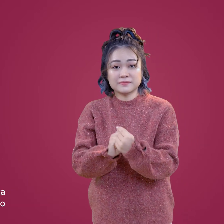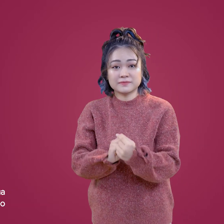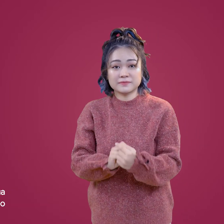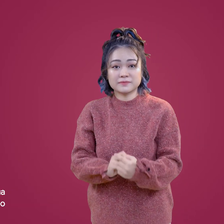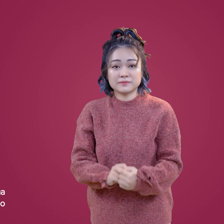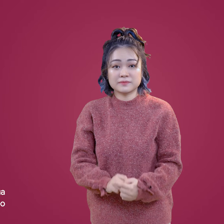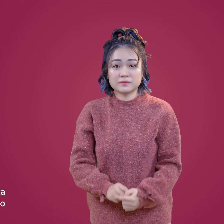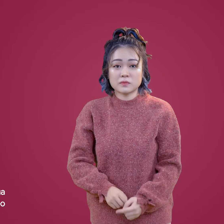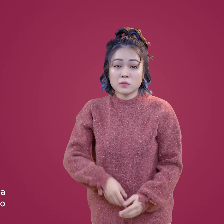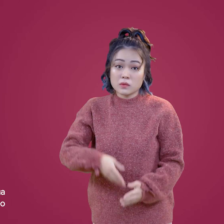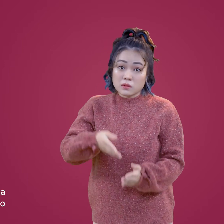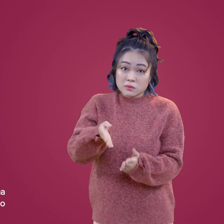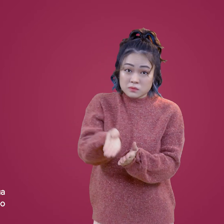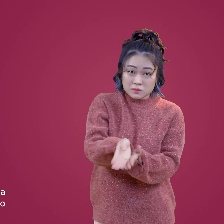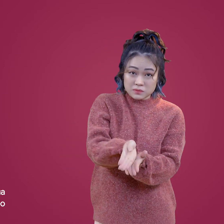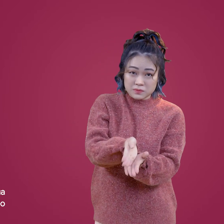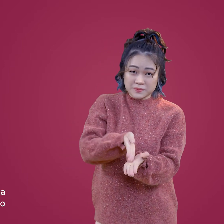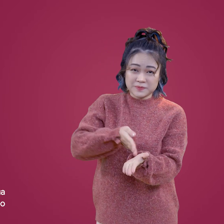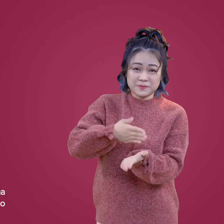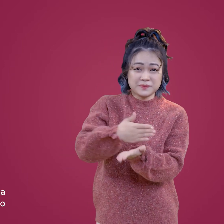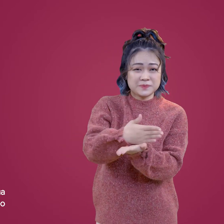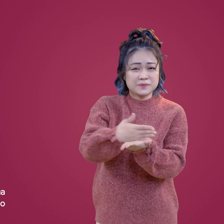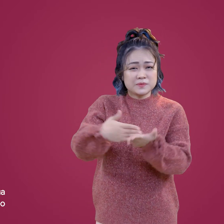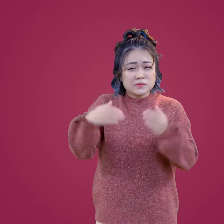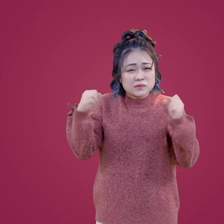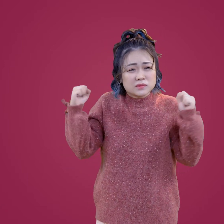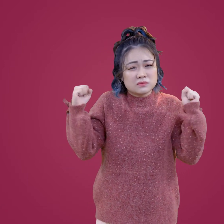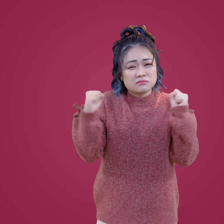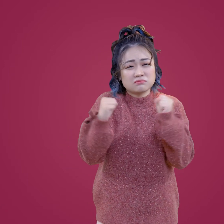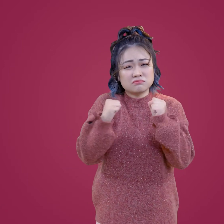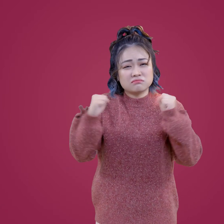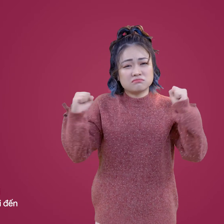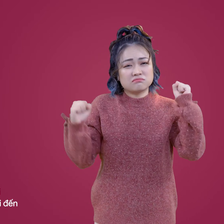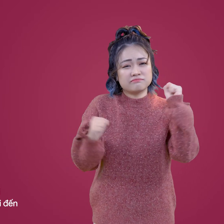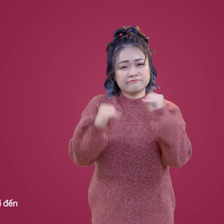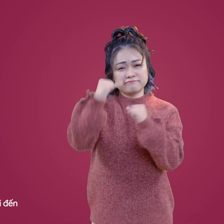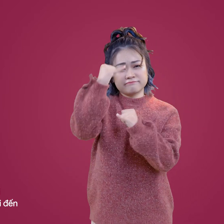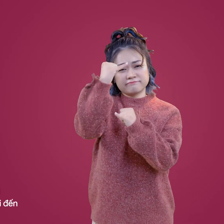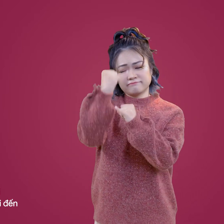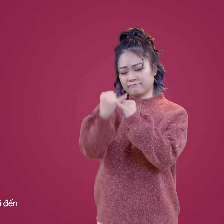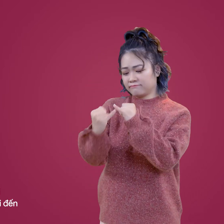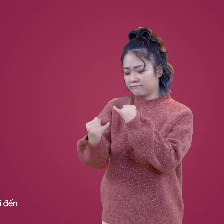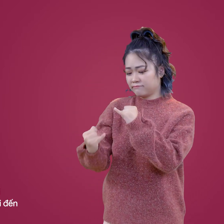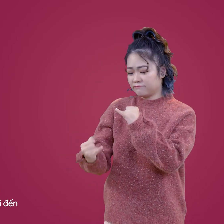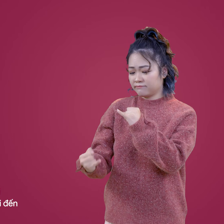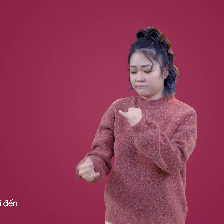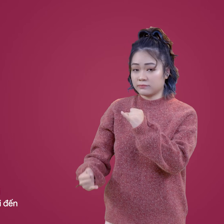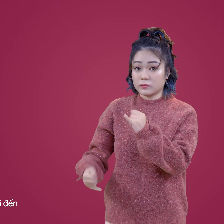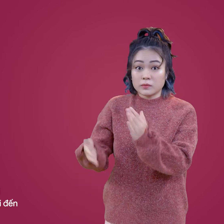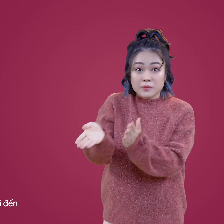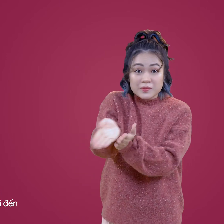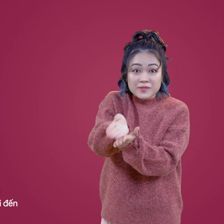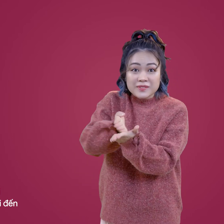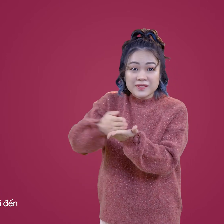숨겨온 끝을 지나 다시 봄날이 올 때까지